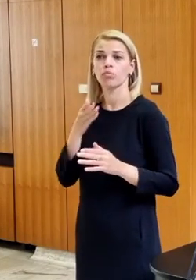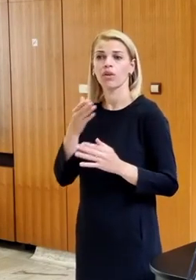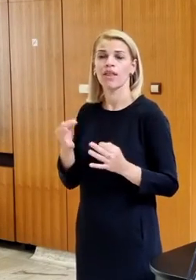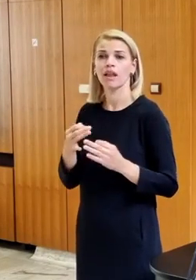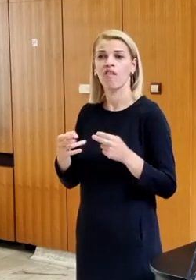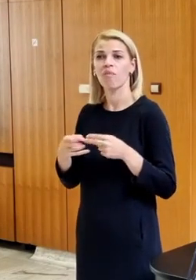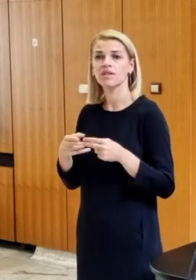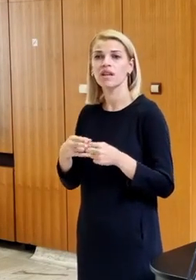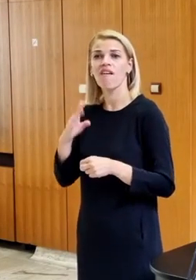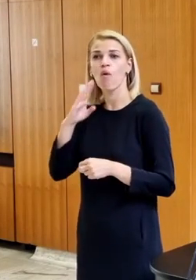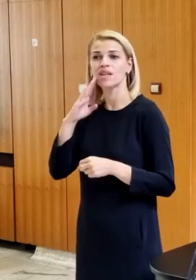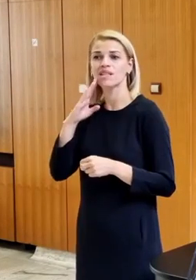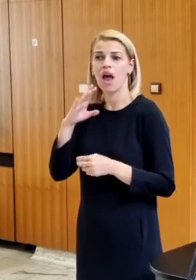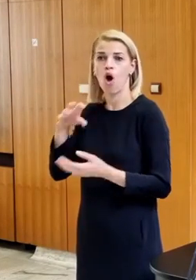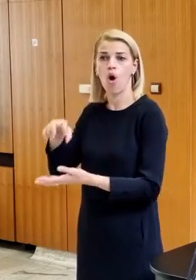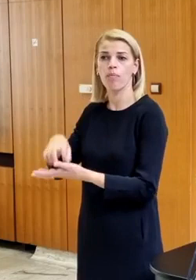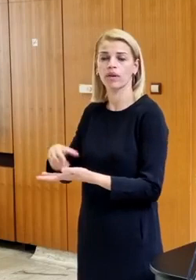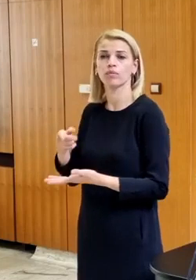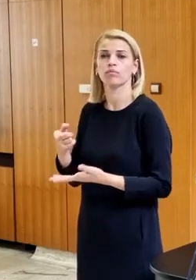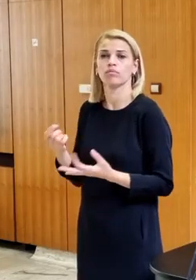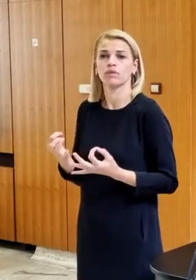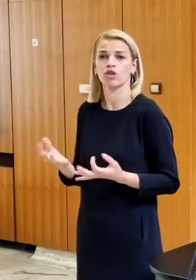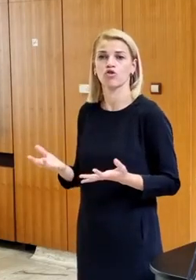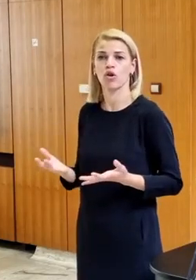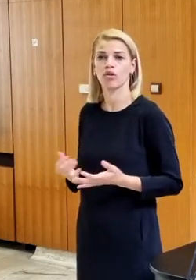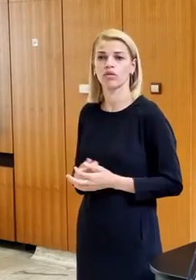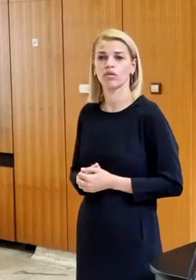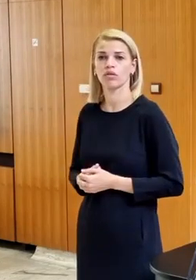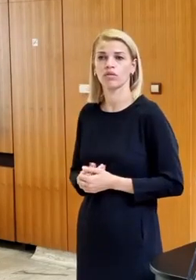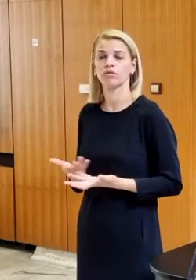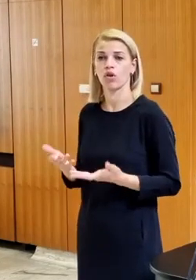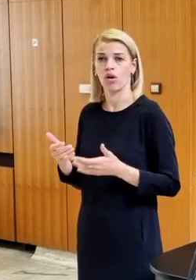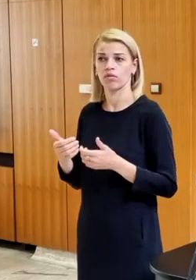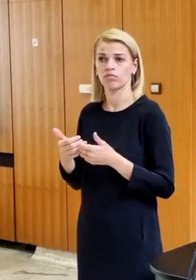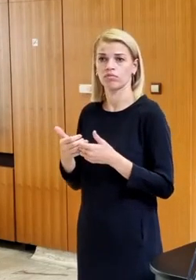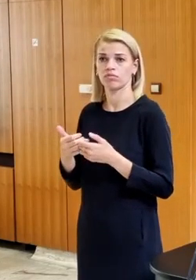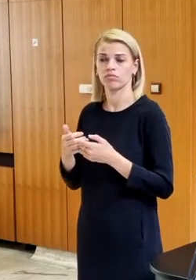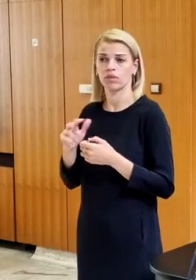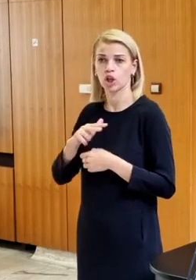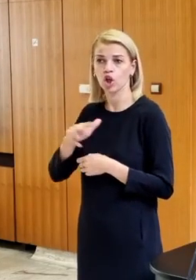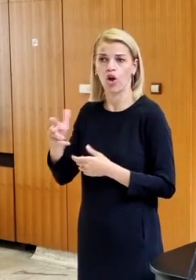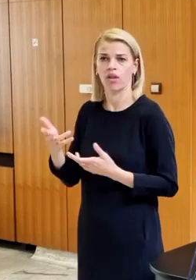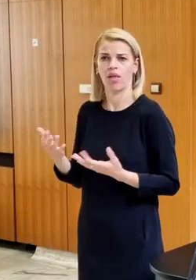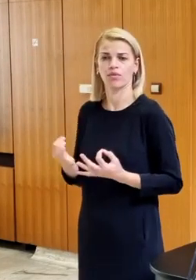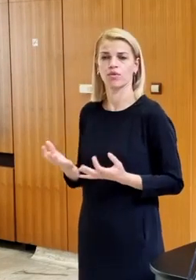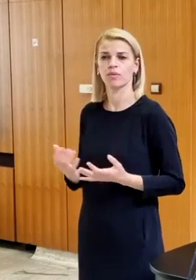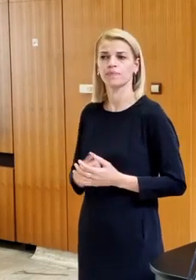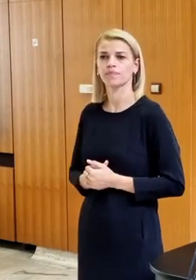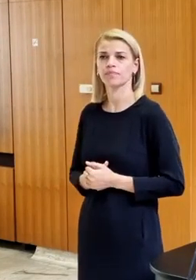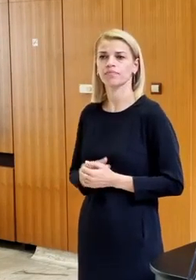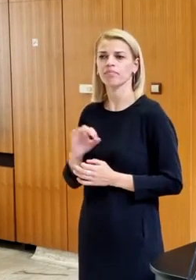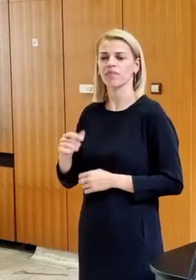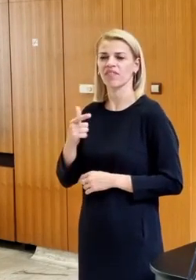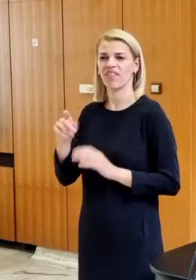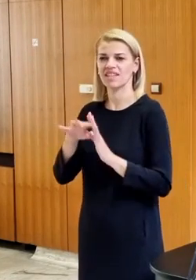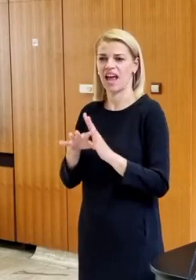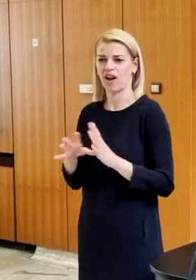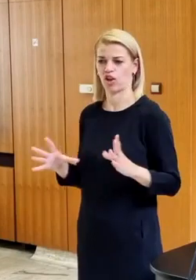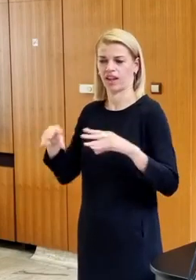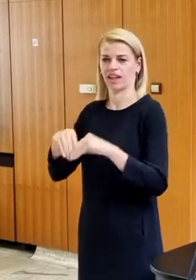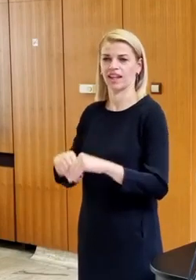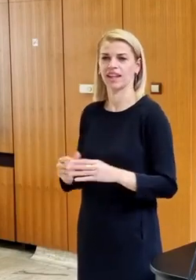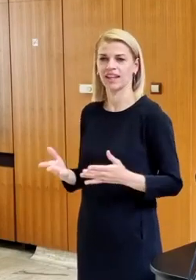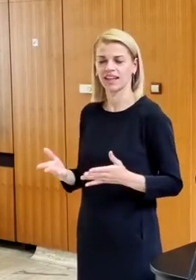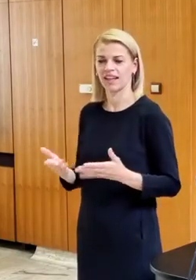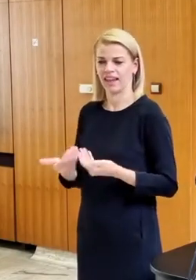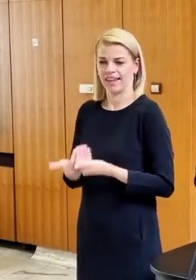vojenského objektu, tak čo, sa mu zhábe drón, alebo sa to bude nejakým spôsobom... Pojeli ste dva zákony do jedného? Teda,